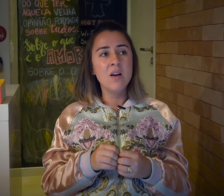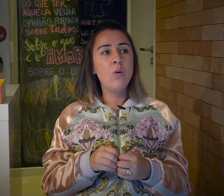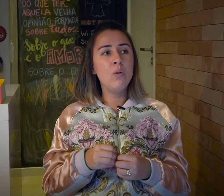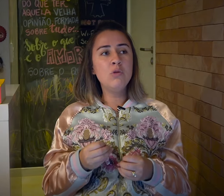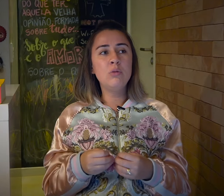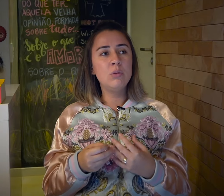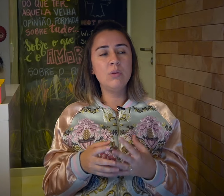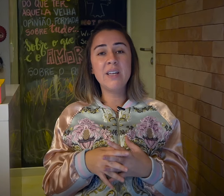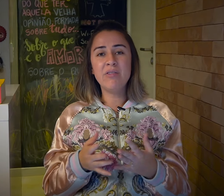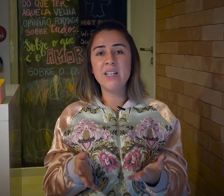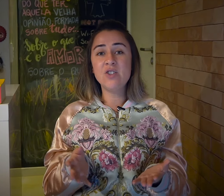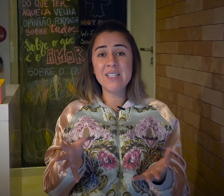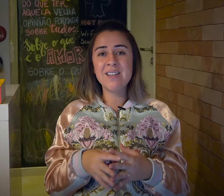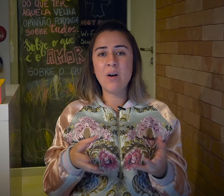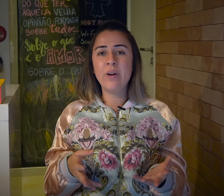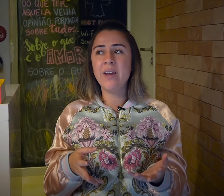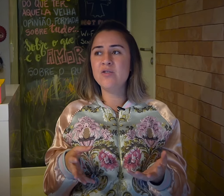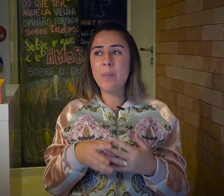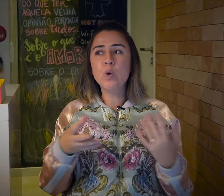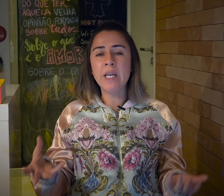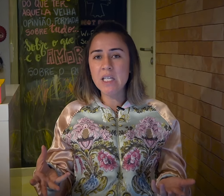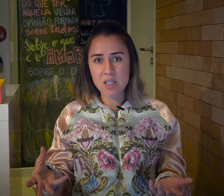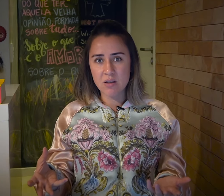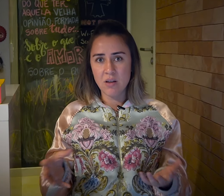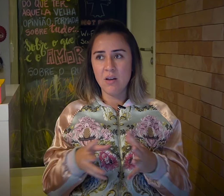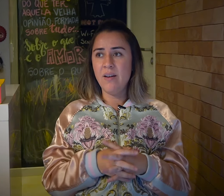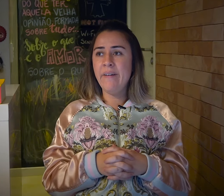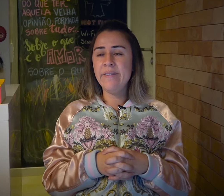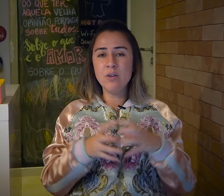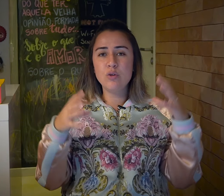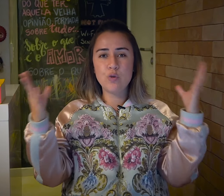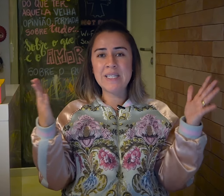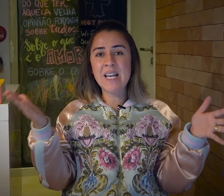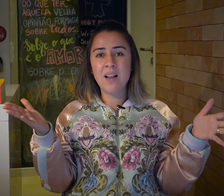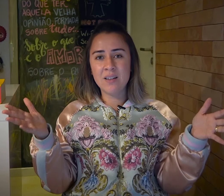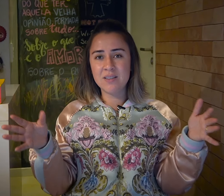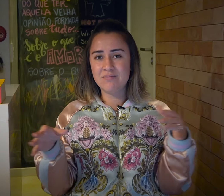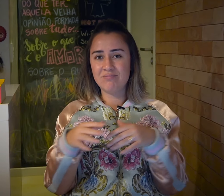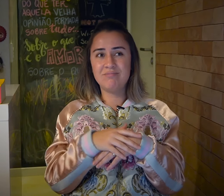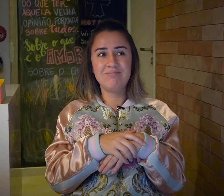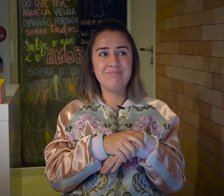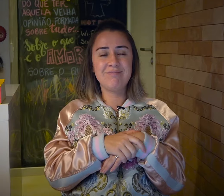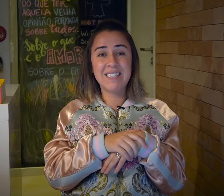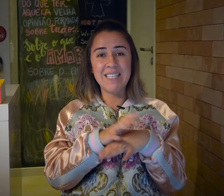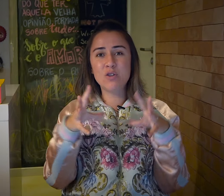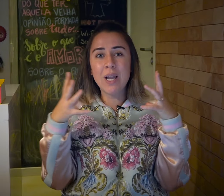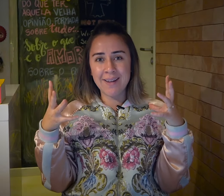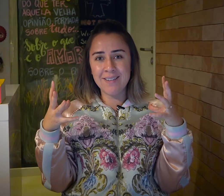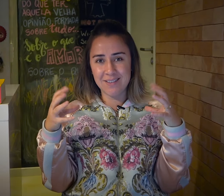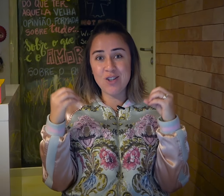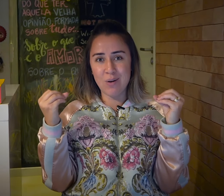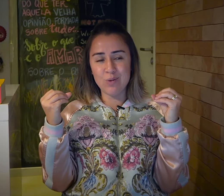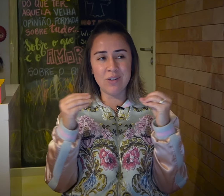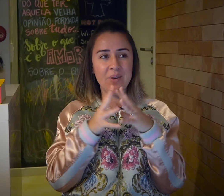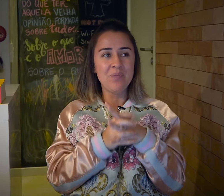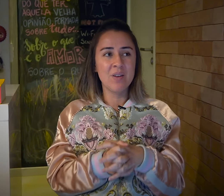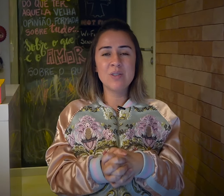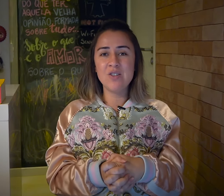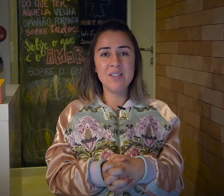como o equivalente a ensinar alguém japonês dentro de uma sala isolada de áudio, né? Ou seja, é